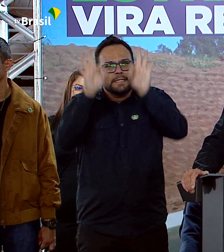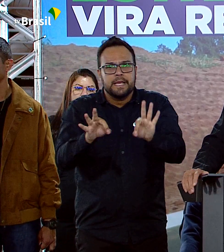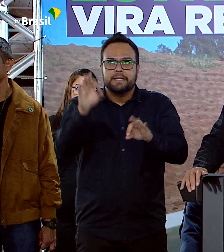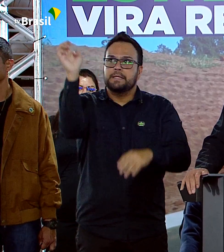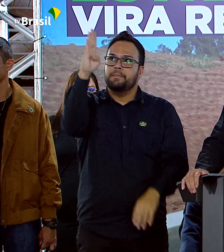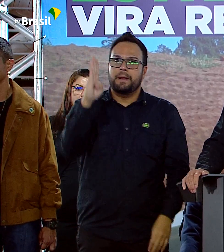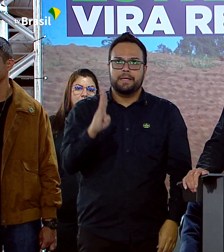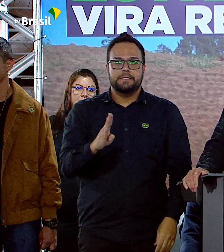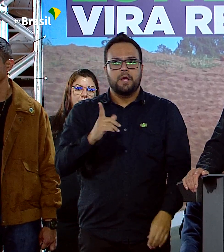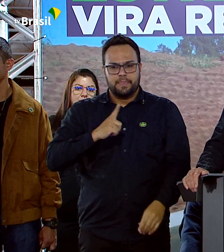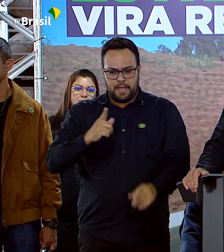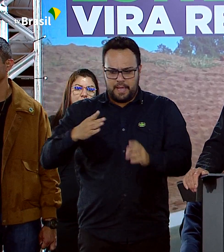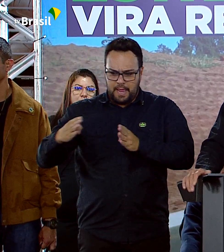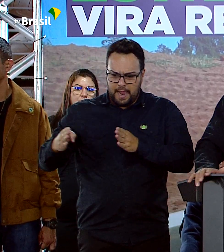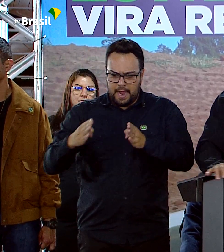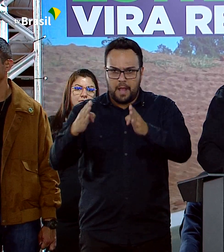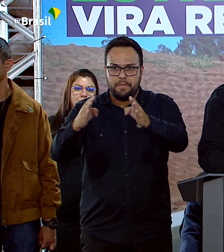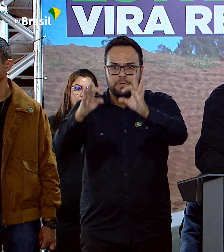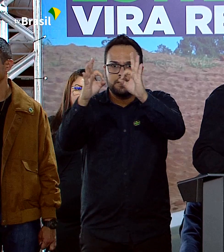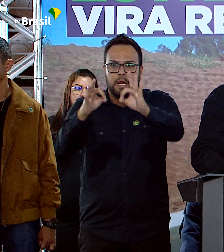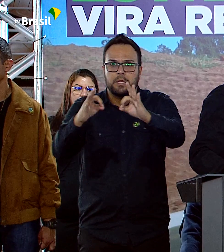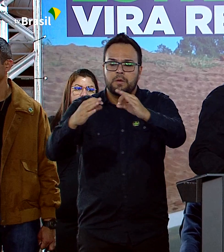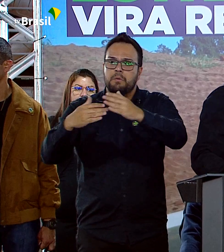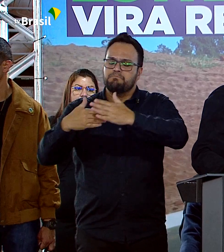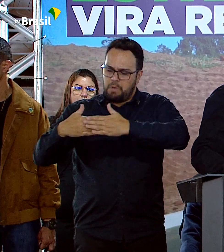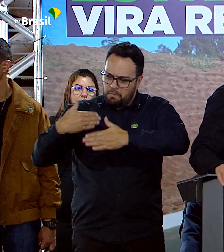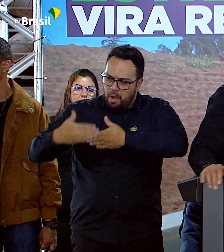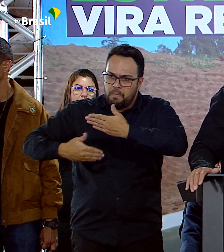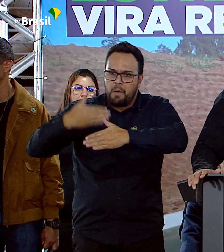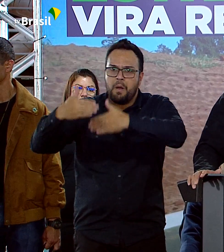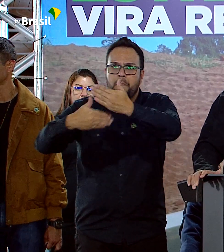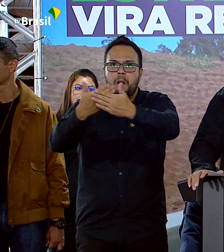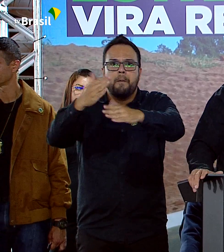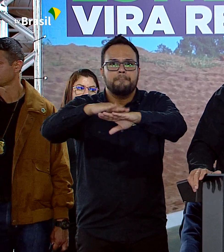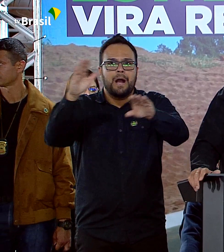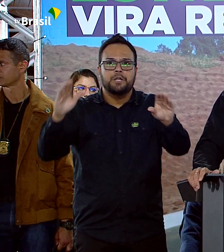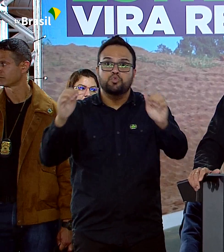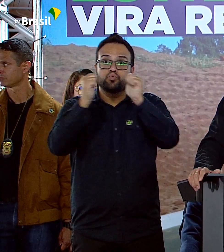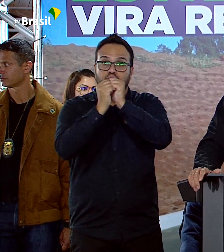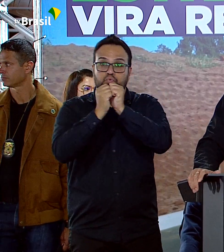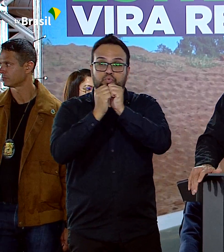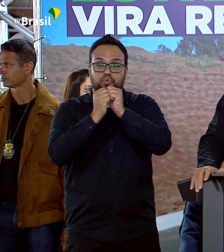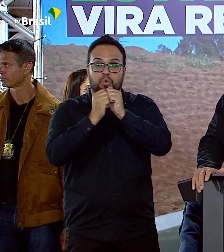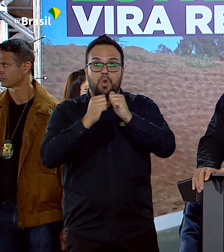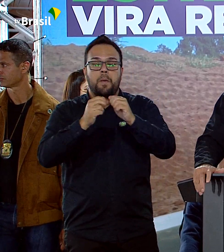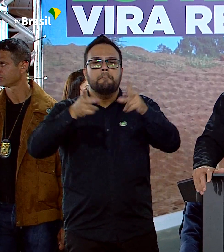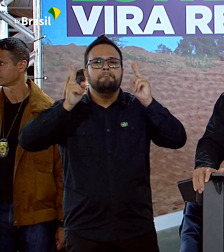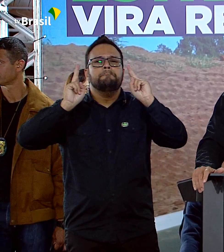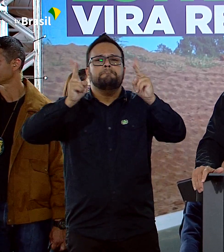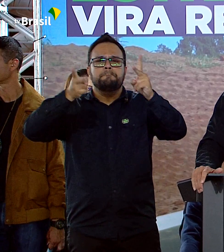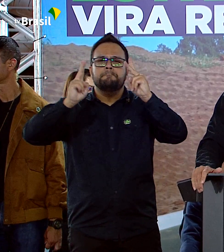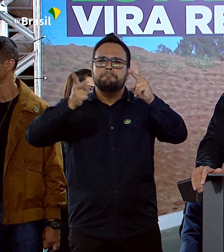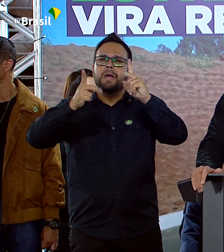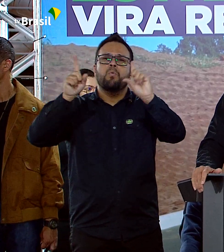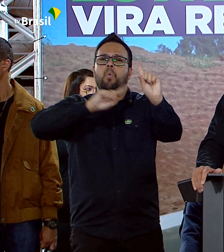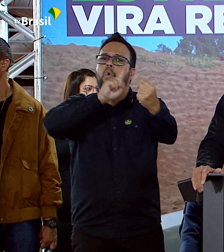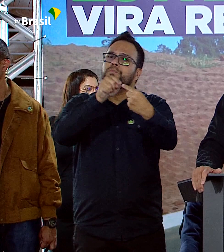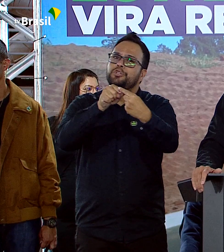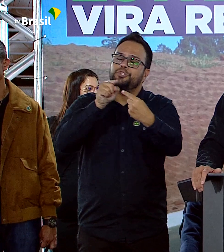Brasil está no rumo certo, que cada vez mais juntam-se políticos a nós com a mesma intenção,